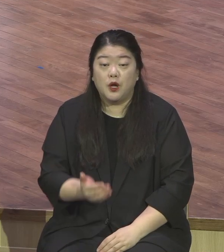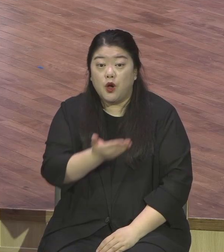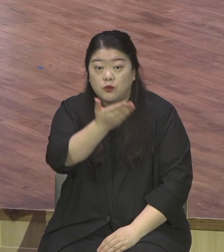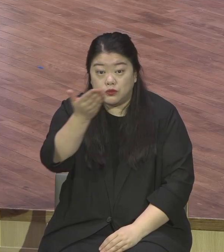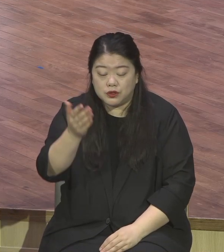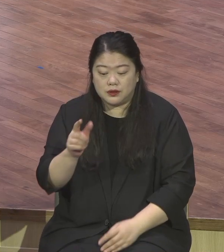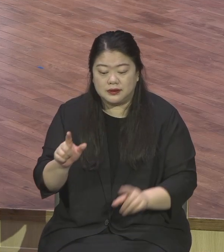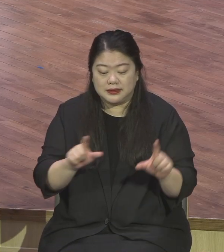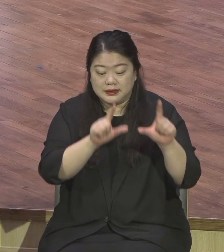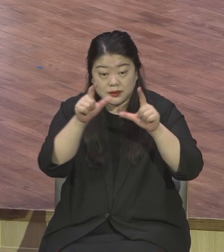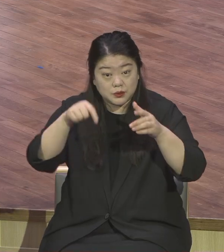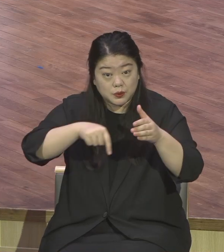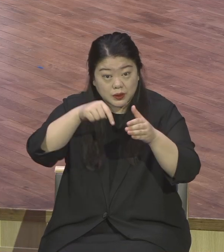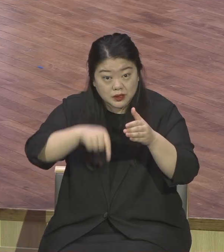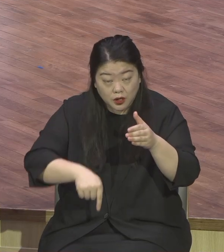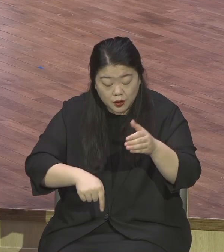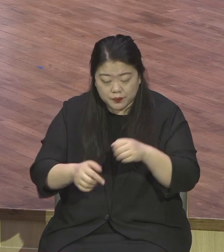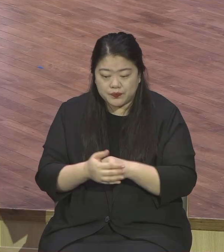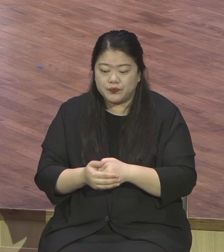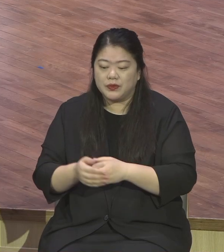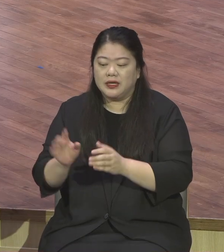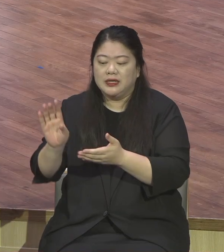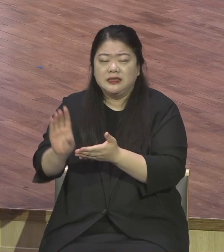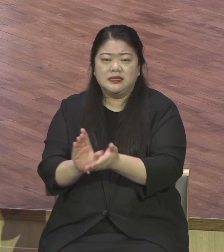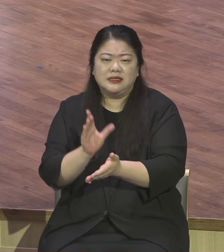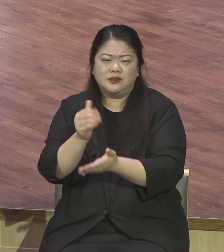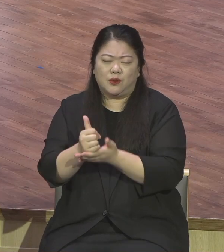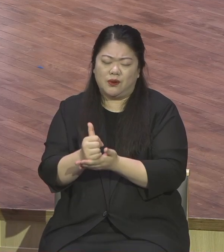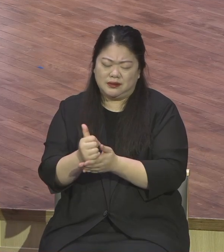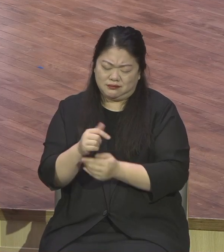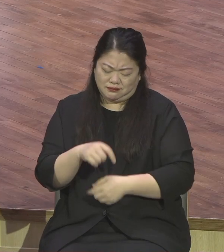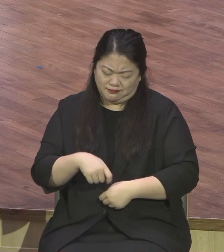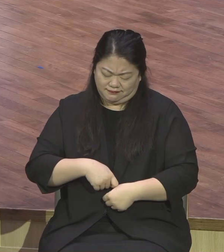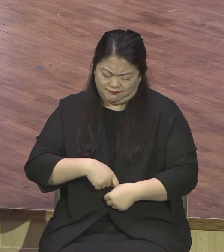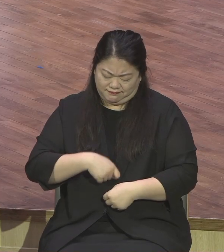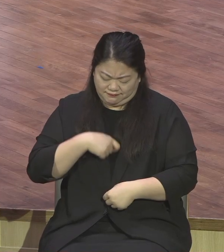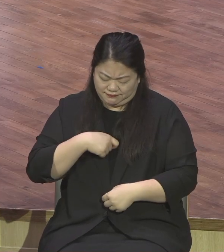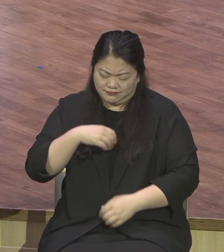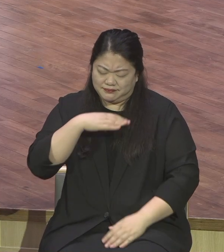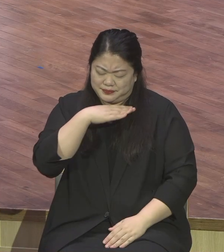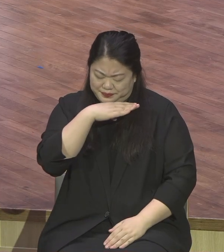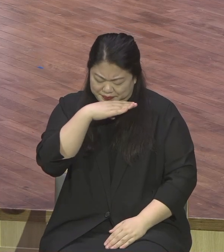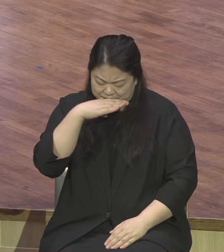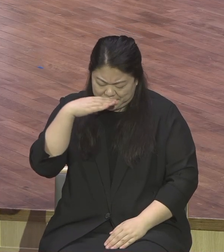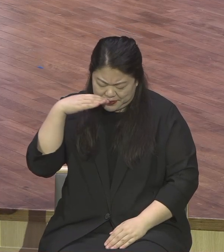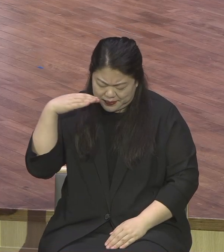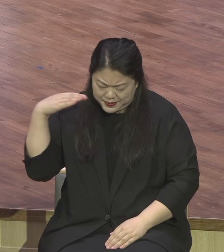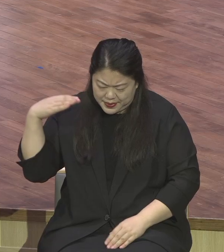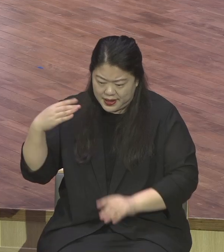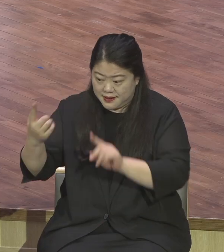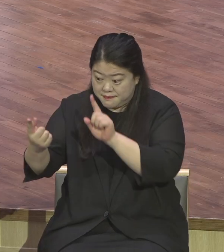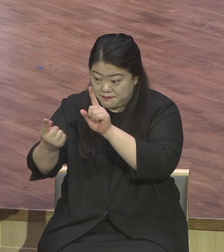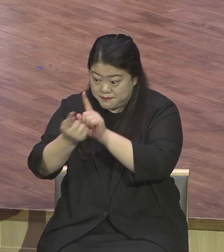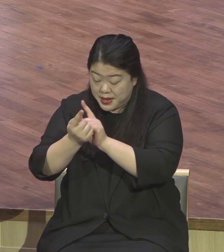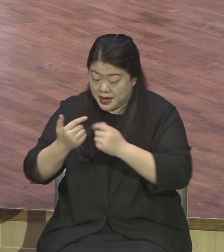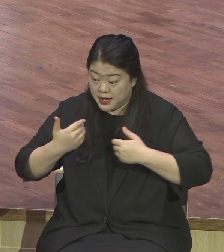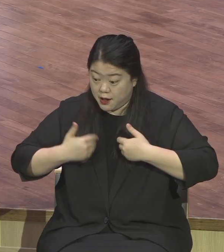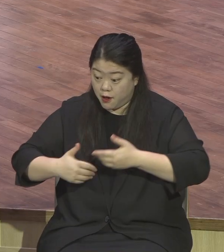잃었던 신앙을 회복하고 한 번만 만나주면 잃어버렸던 사명을 회복할